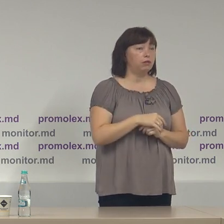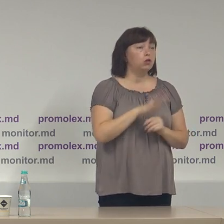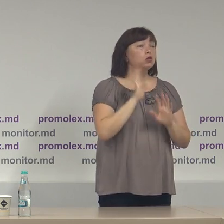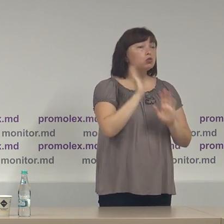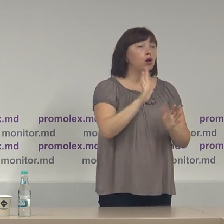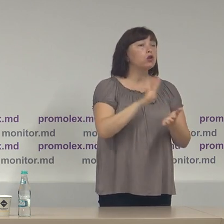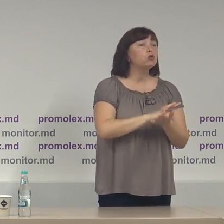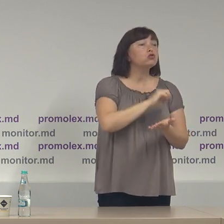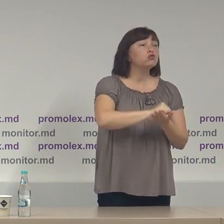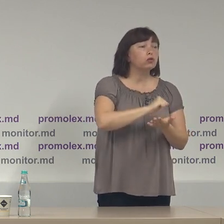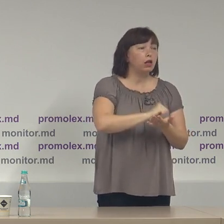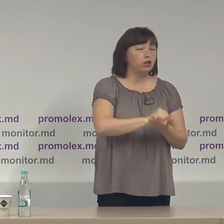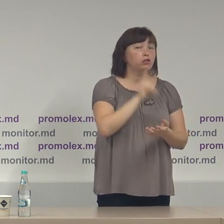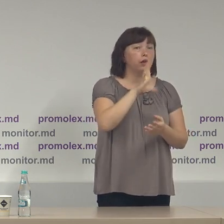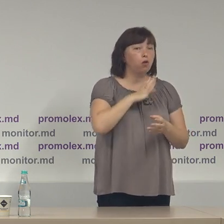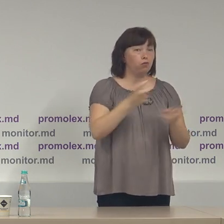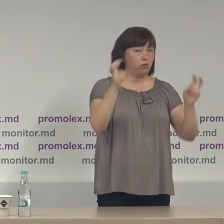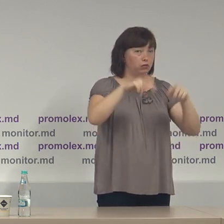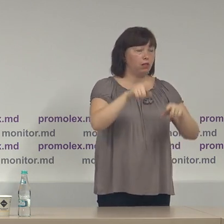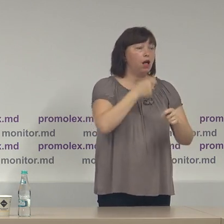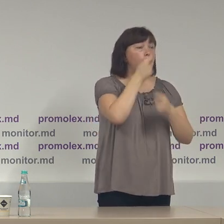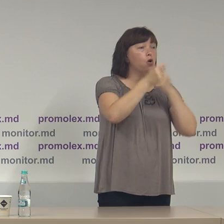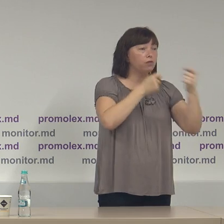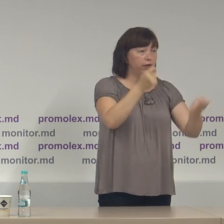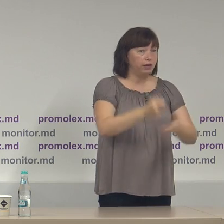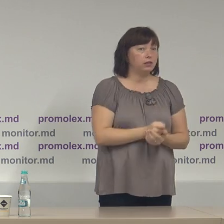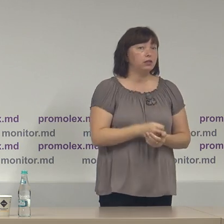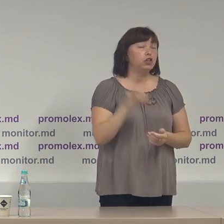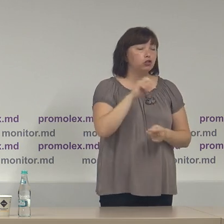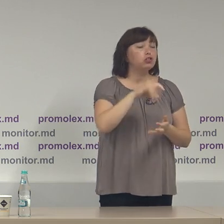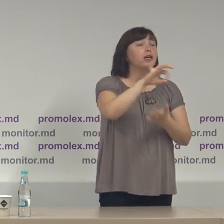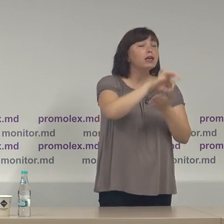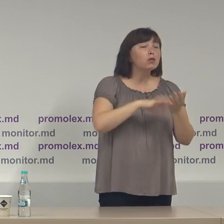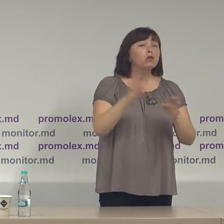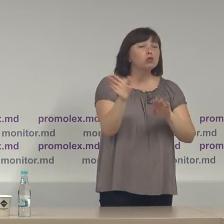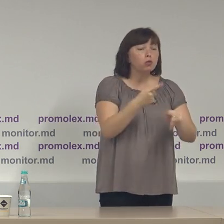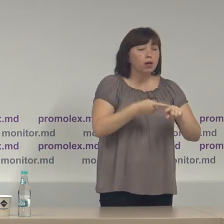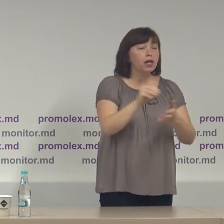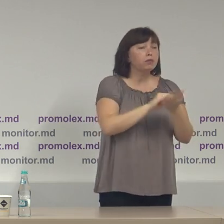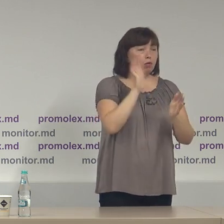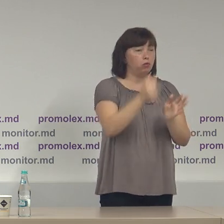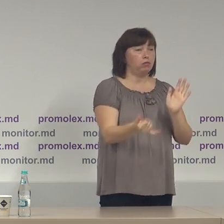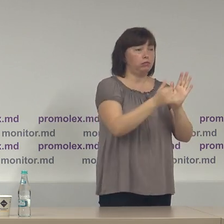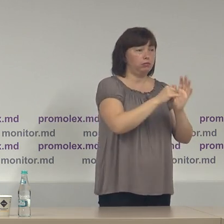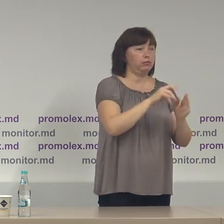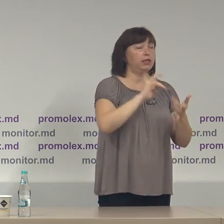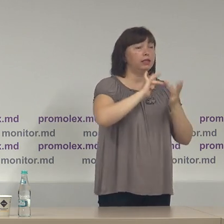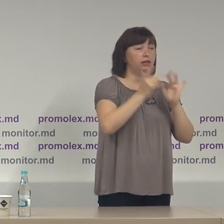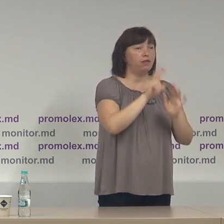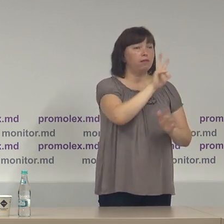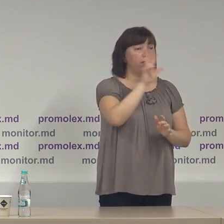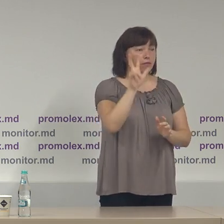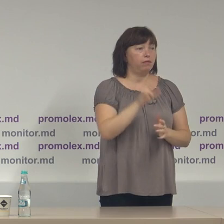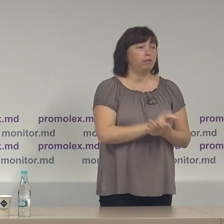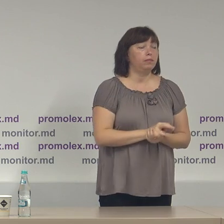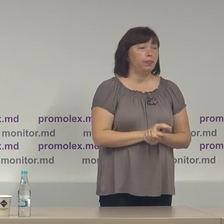jurnaliștilor care au venit la această conferință de presă și imediat ce va fi redactată va fi plăsată și pe pagina a web